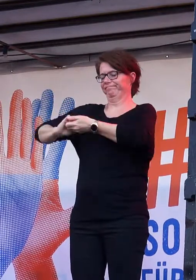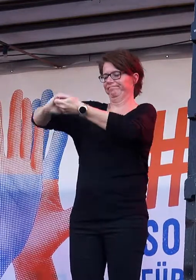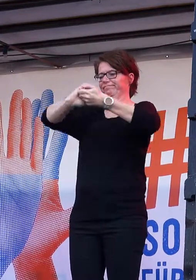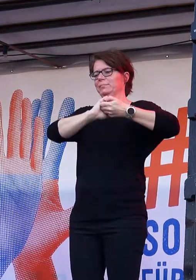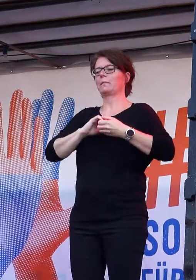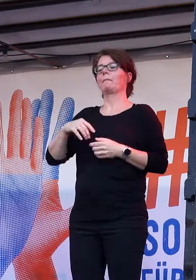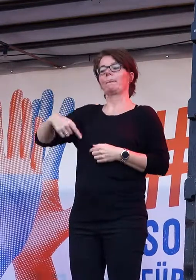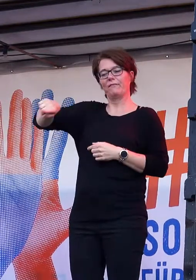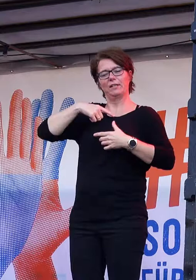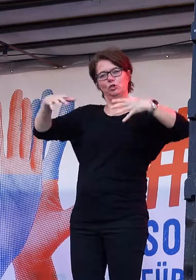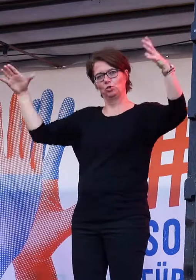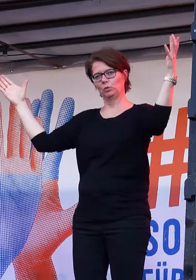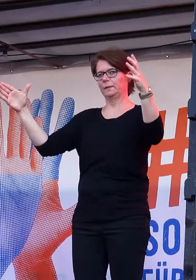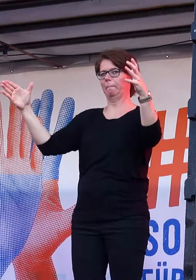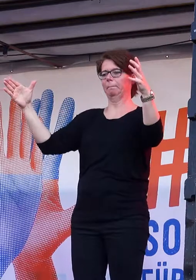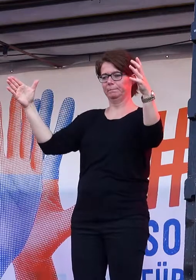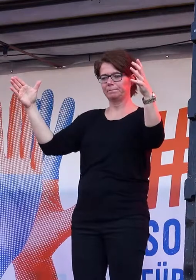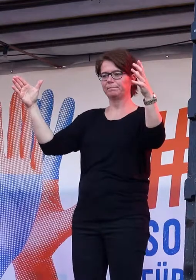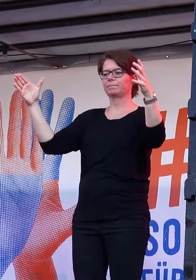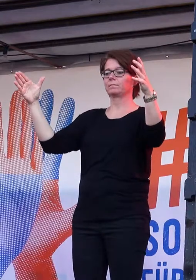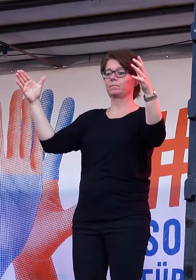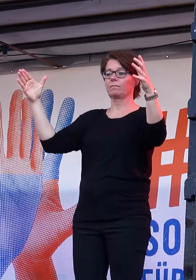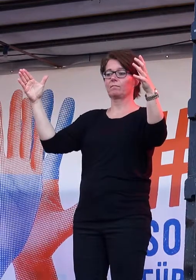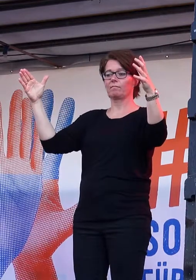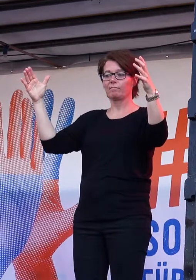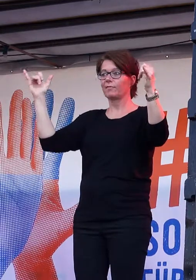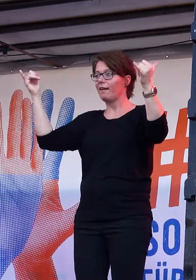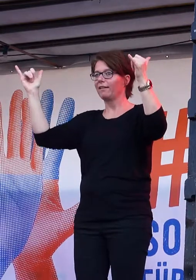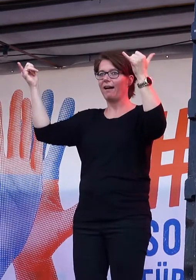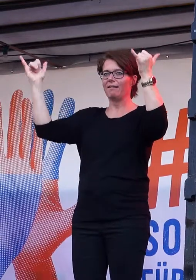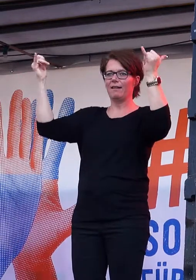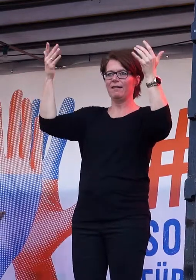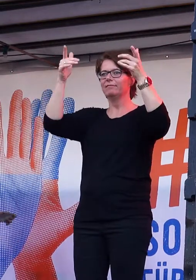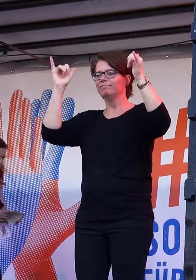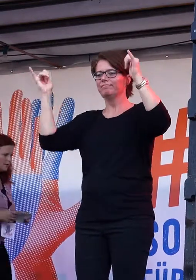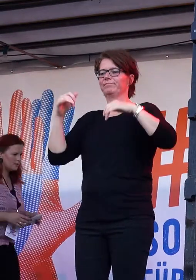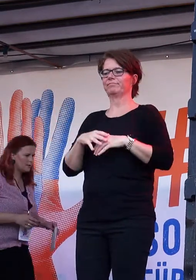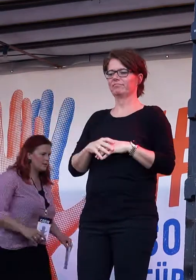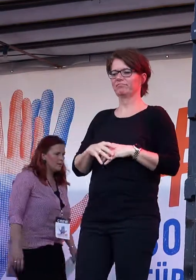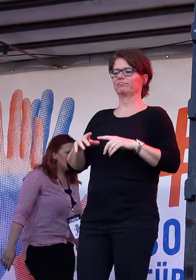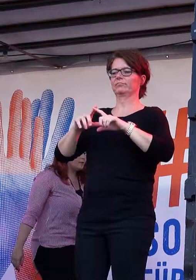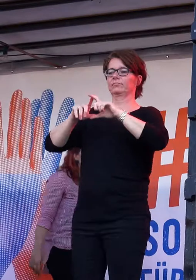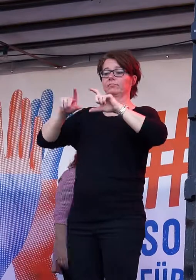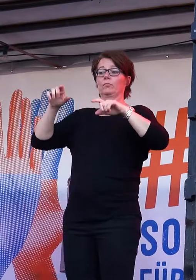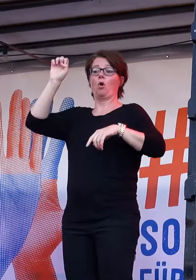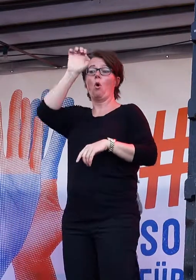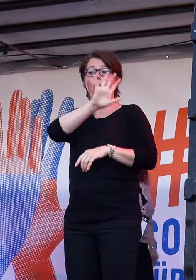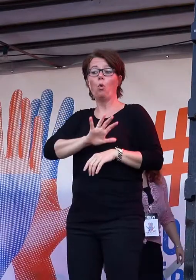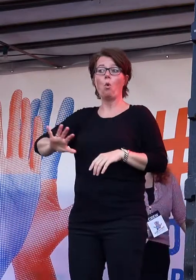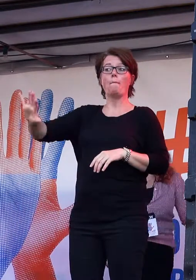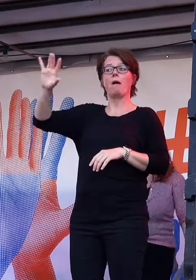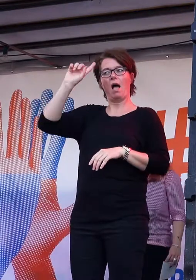Nur mit euch. Ich höre das auch als Versprechen für Europa. Das müssen wir einlösen, damit Europa